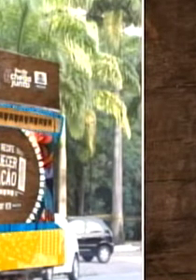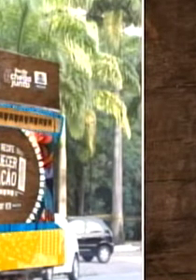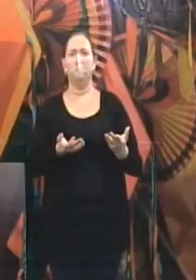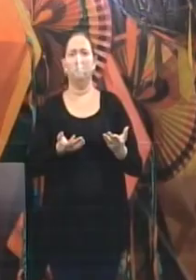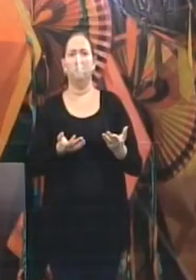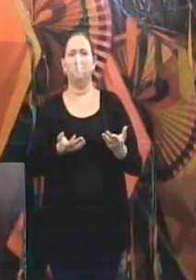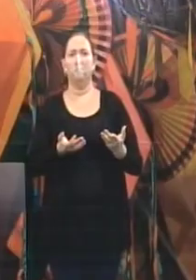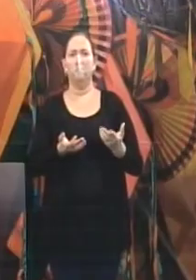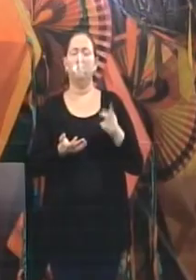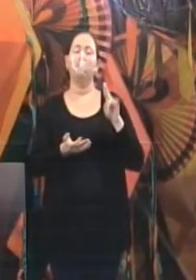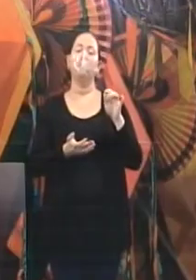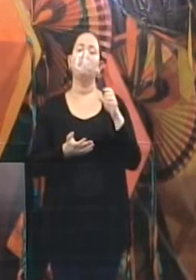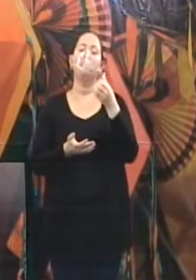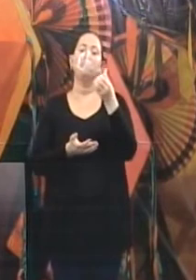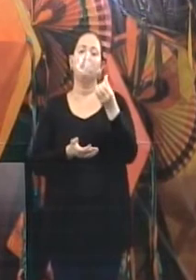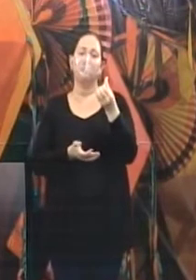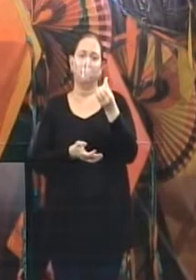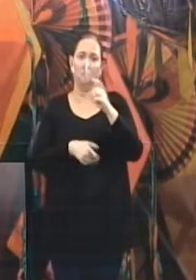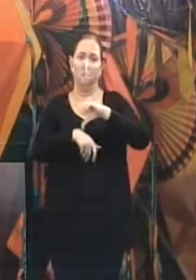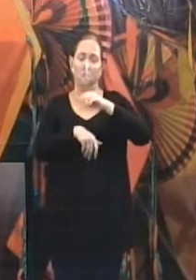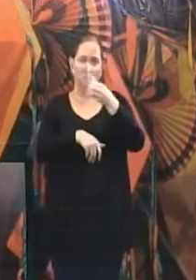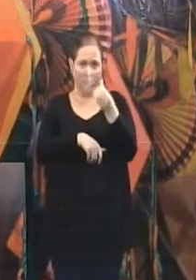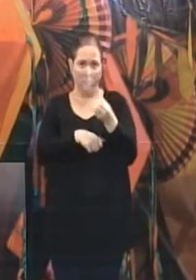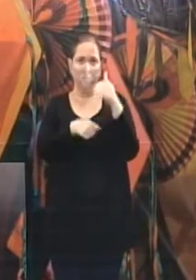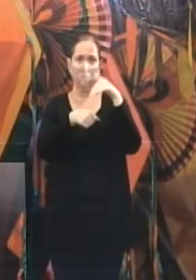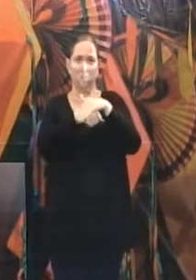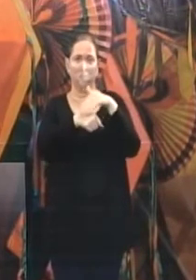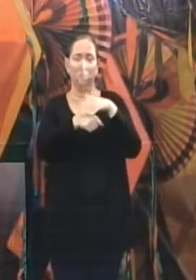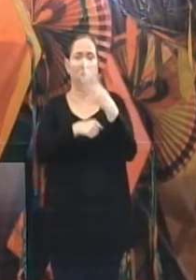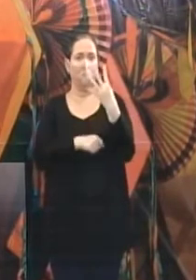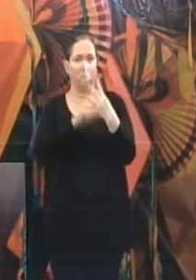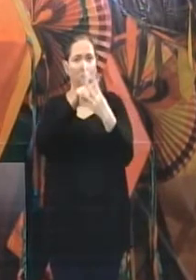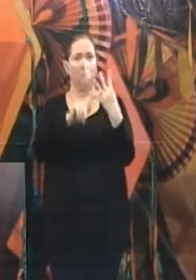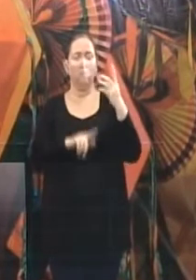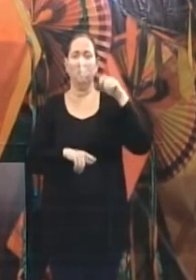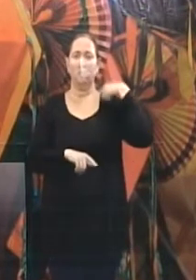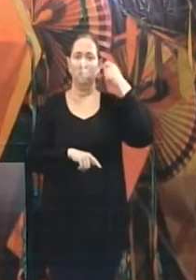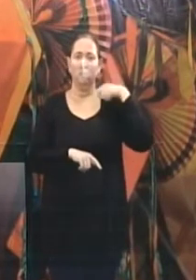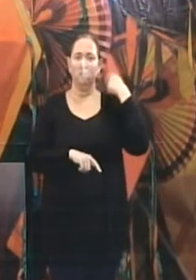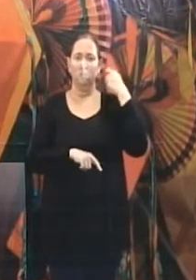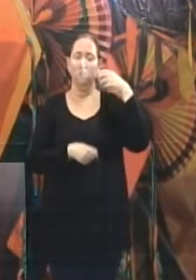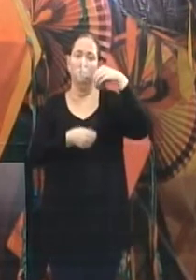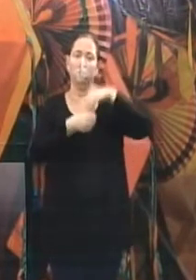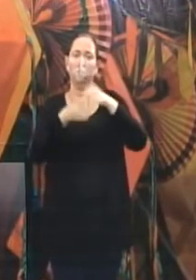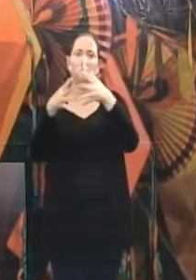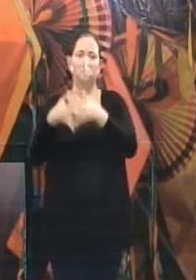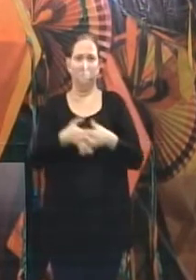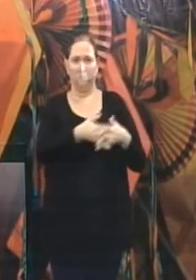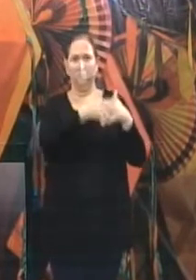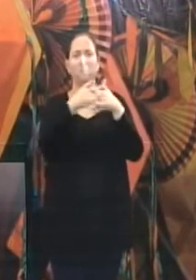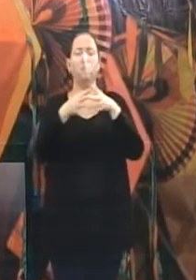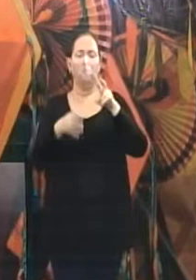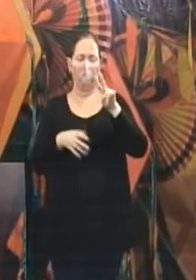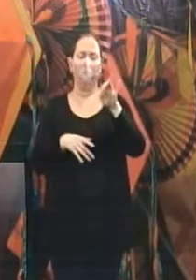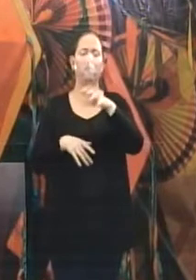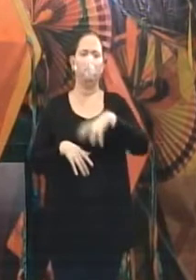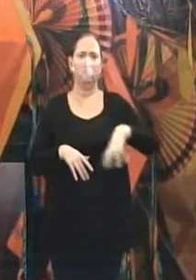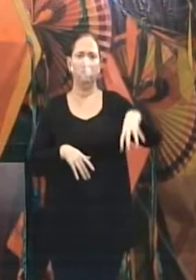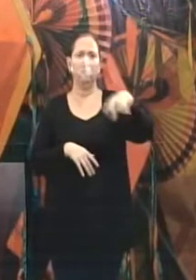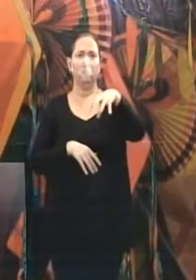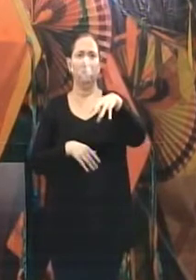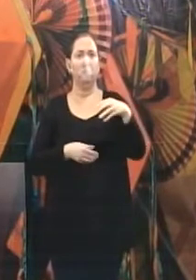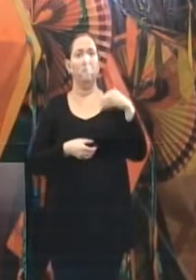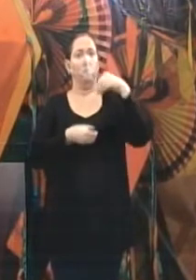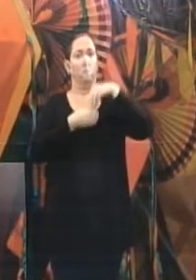Recife. A partir de 6 horas da noite, 4 artistas em cada forrovioca vão circular. O detalhe é o seguinte, os 4 artistas não vão estar na